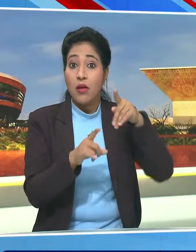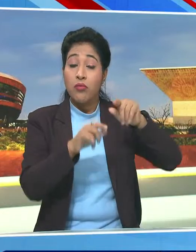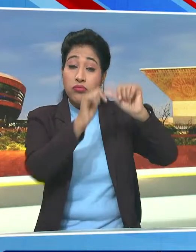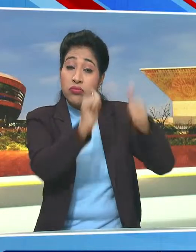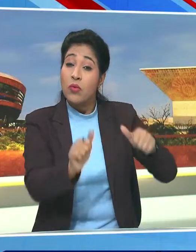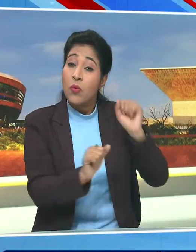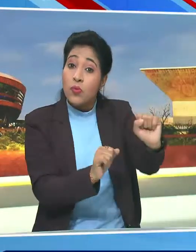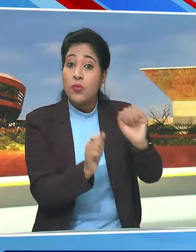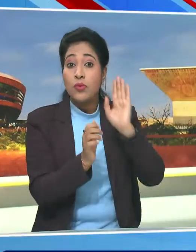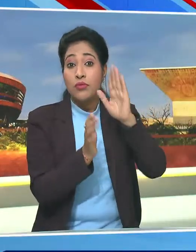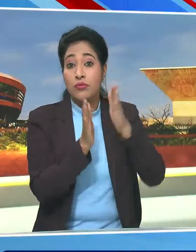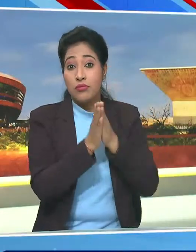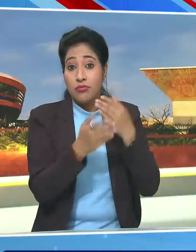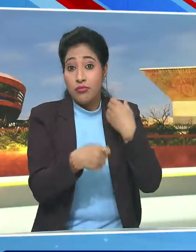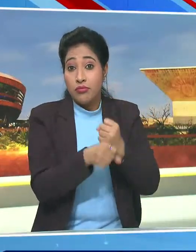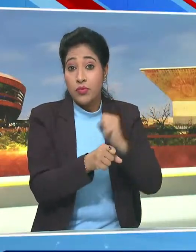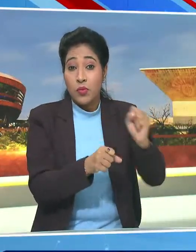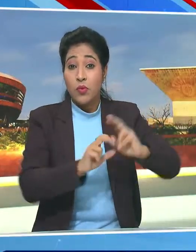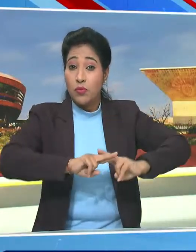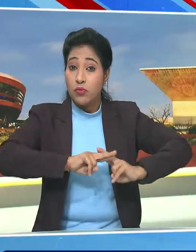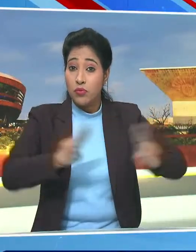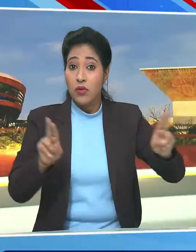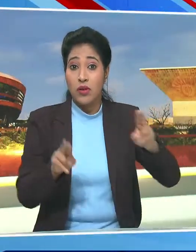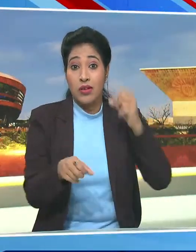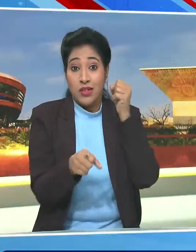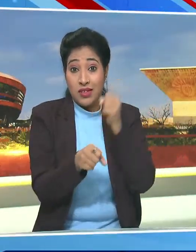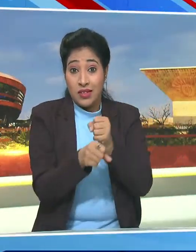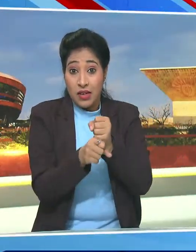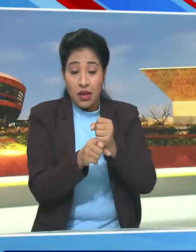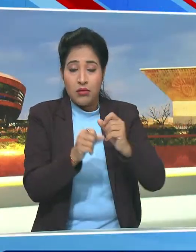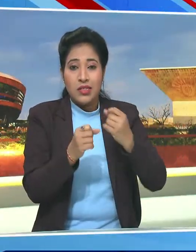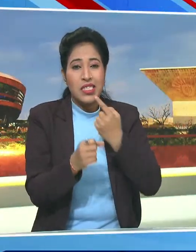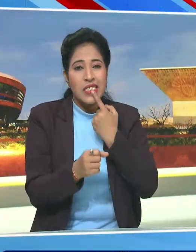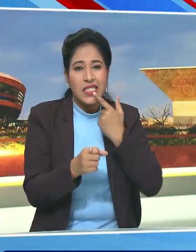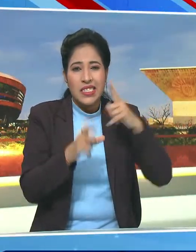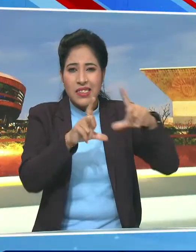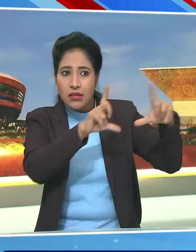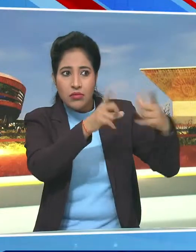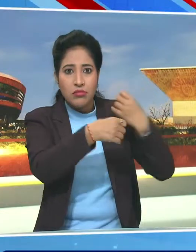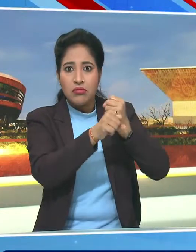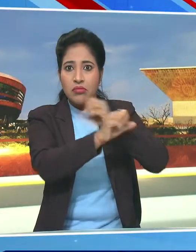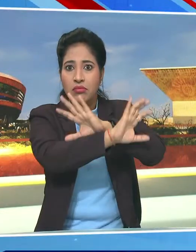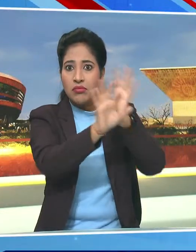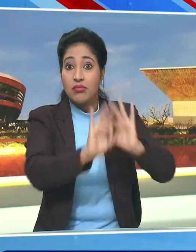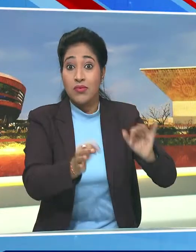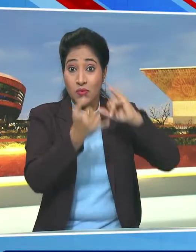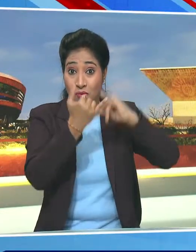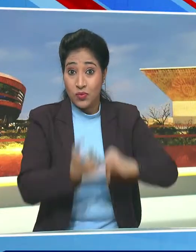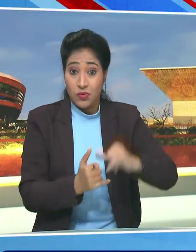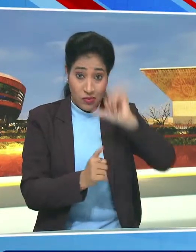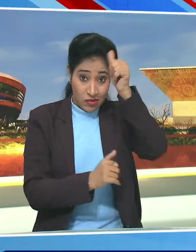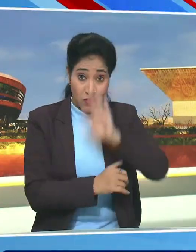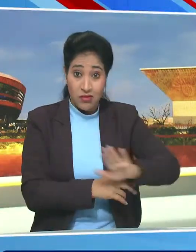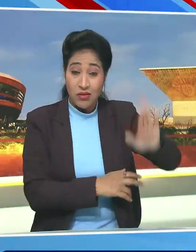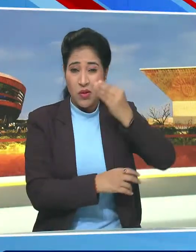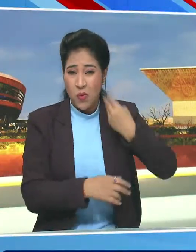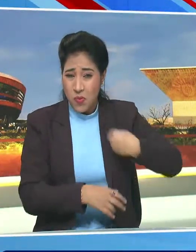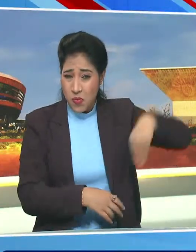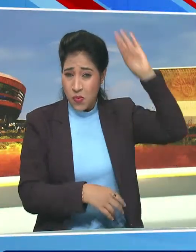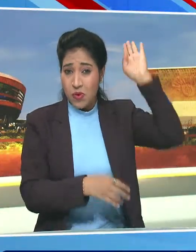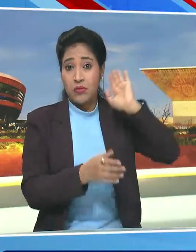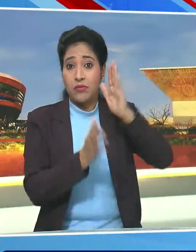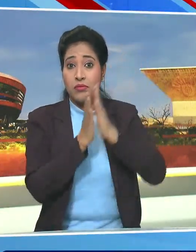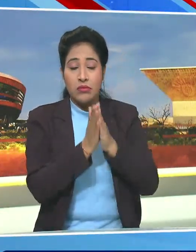बने इस मंदिर को पूरी तरह ग्रेनाइट से बनाया गया है इसको दक्षिन भारत के प्राचीन मंदिरों की